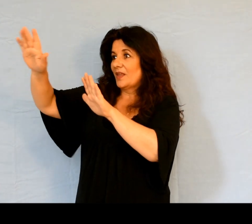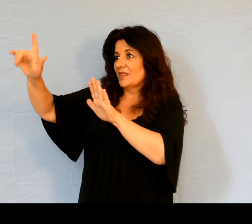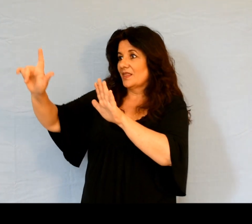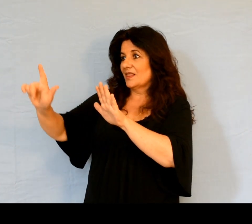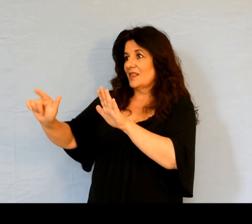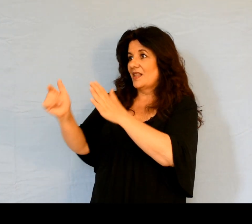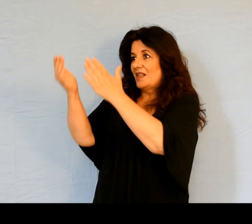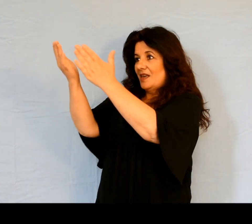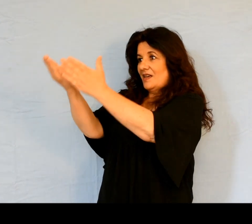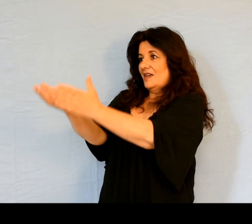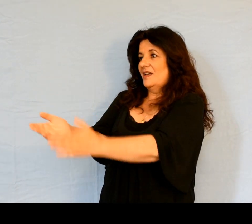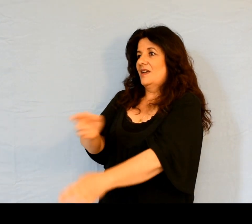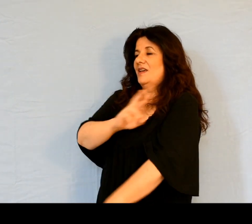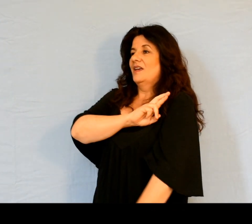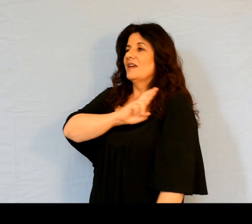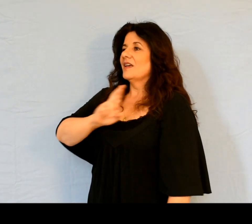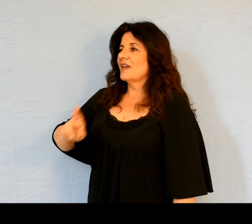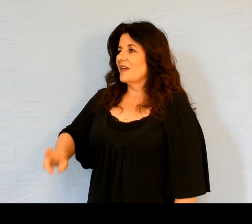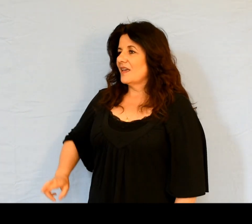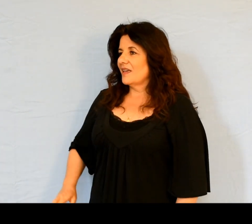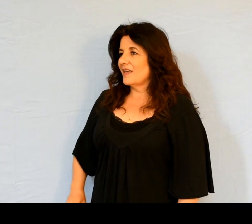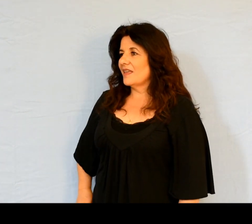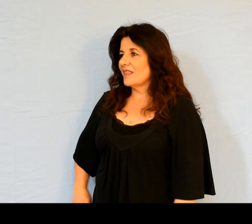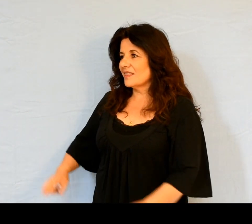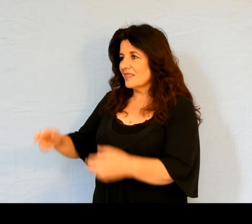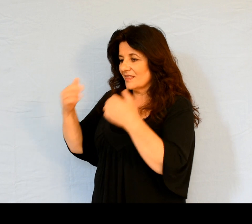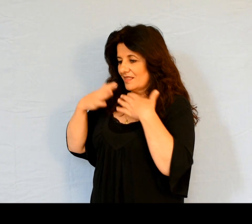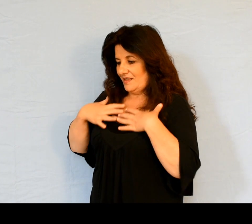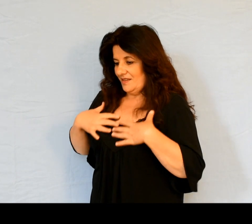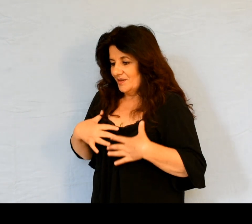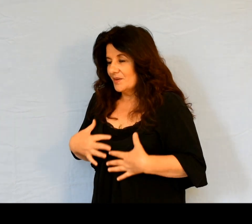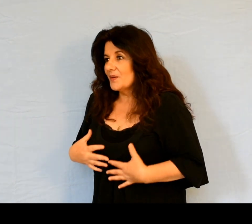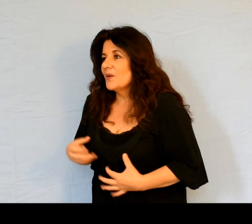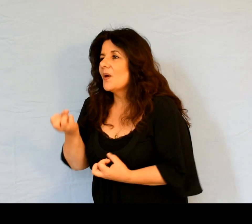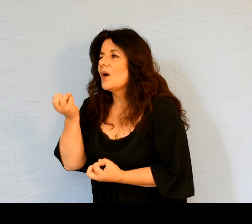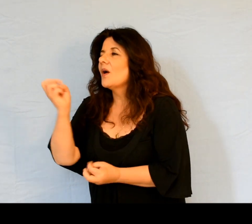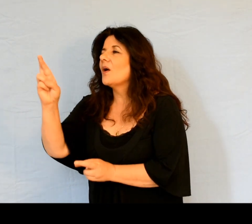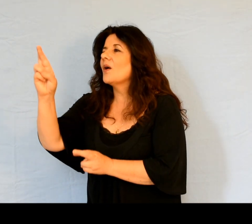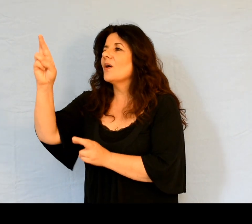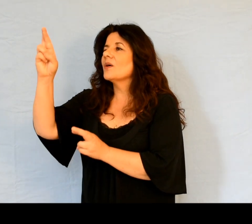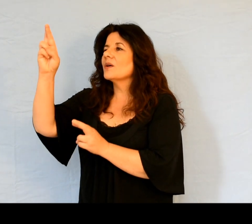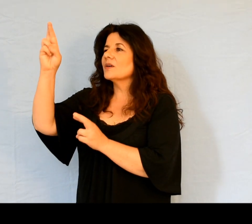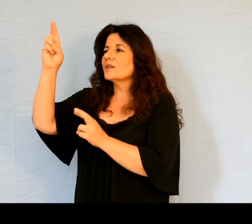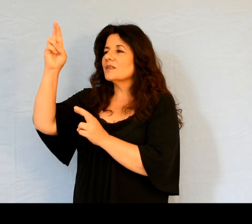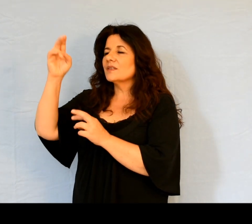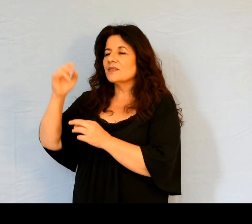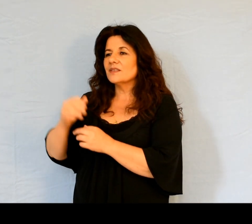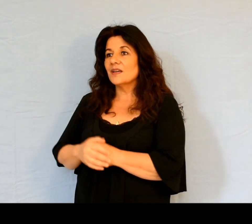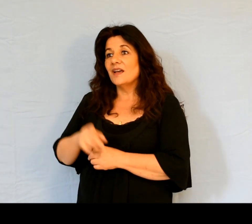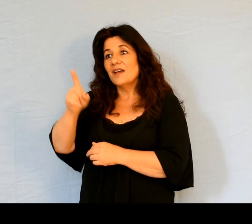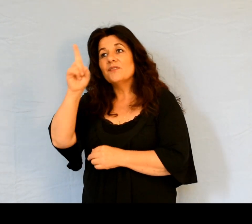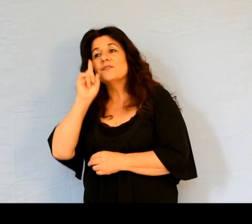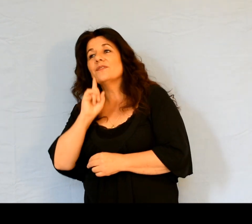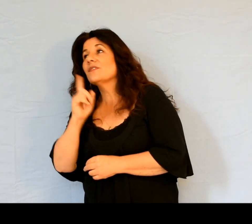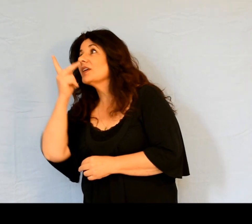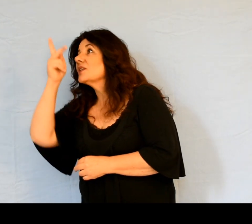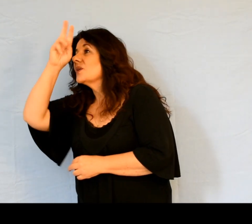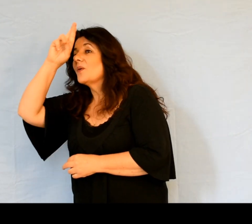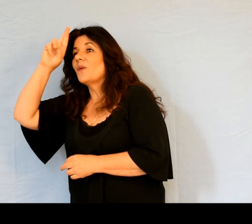toute parée d'or. Fille de Roi, elle est là dans sa